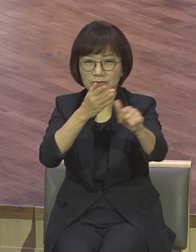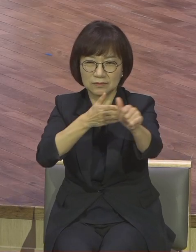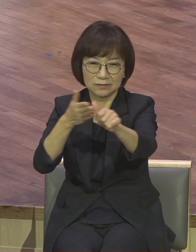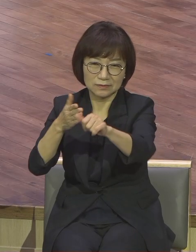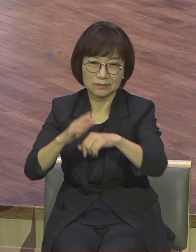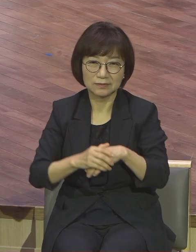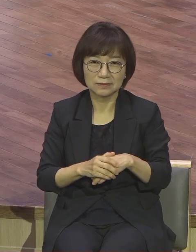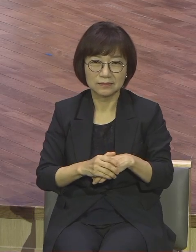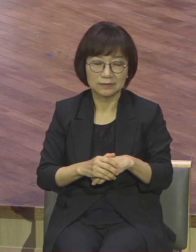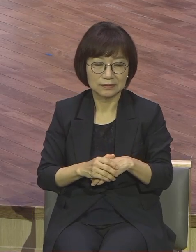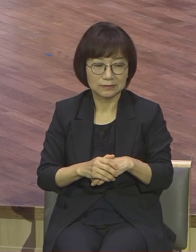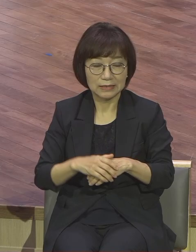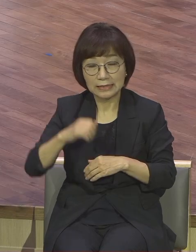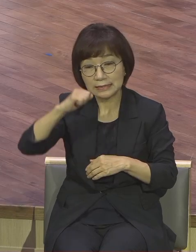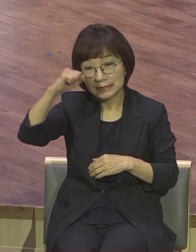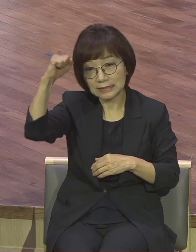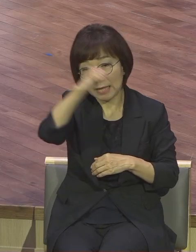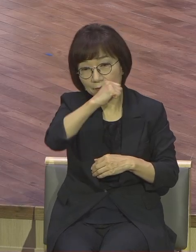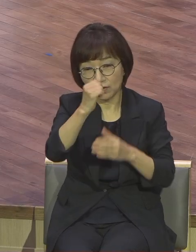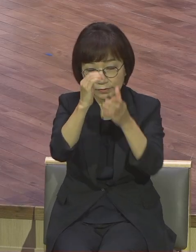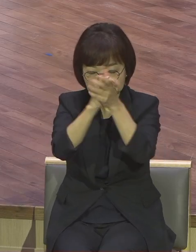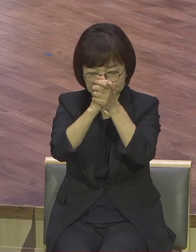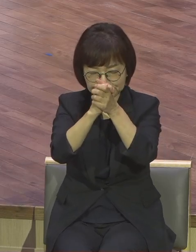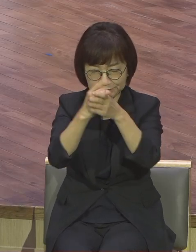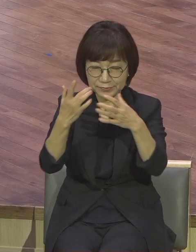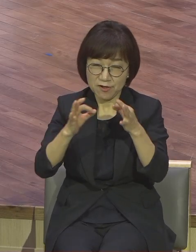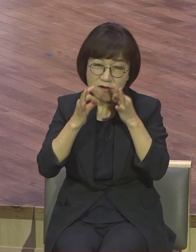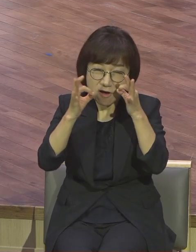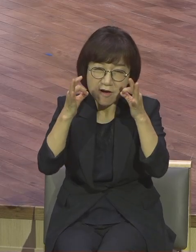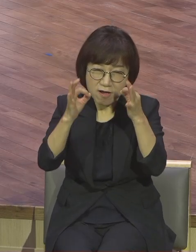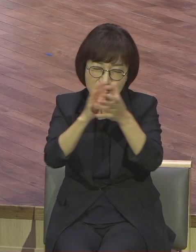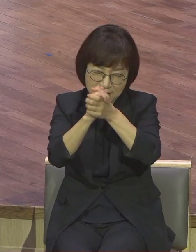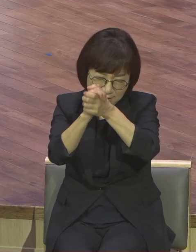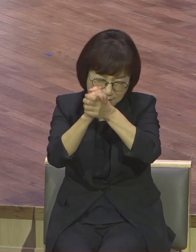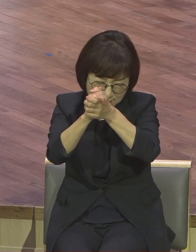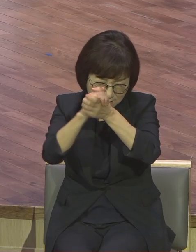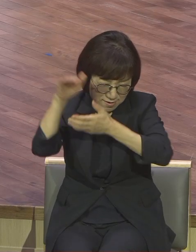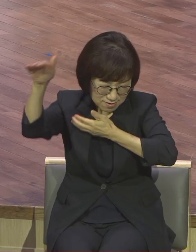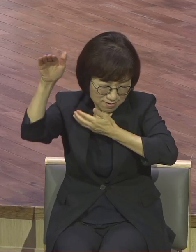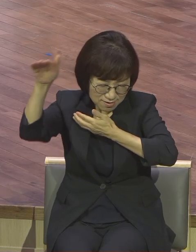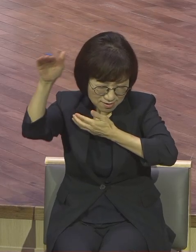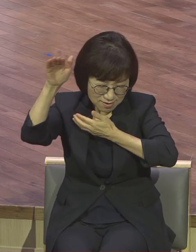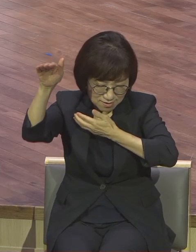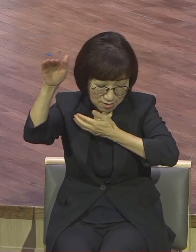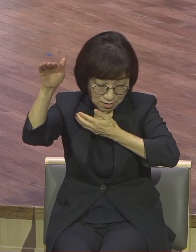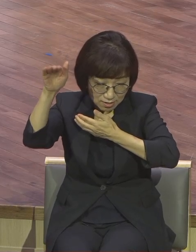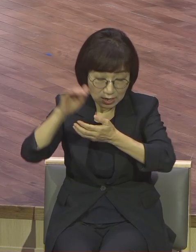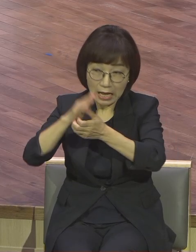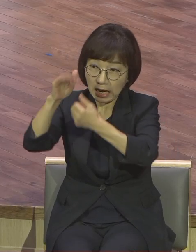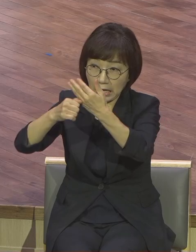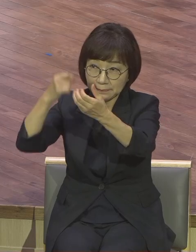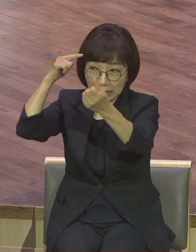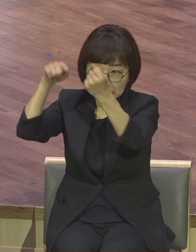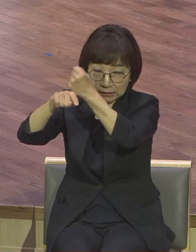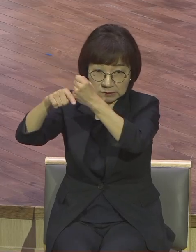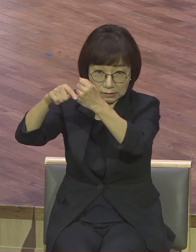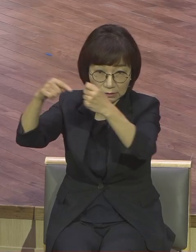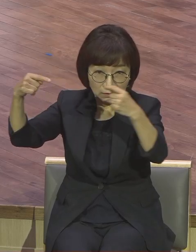새벽기도 가고 기도하면서 하나님과 안 맞는 기도 하면 얼마나 억울해요 잠들 못 자고 엉덥도 못 받고 그런 사람